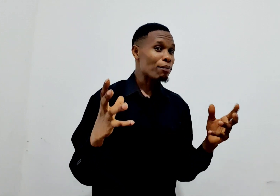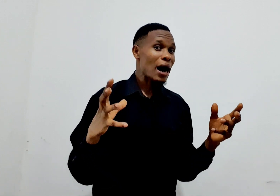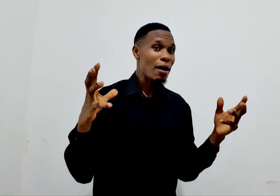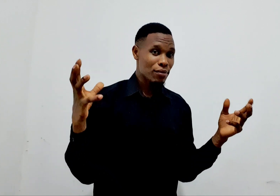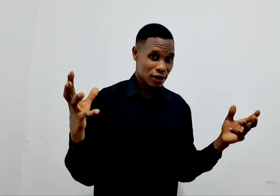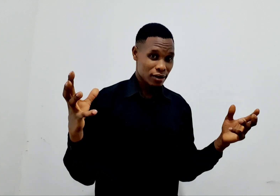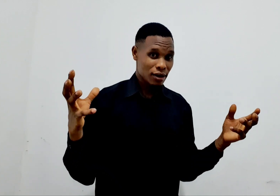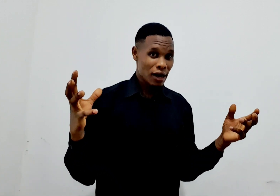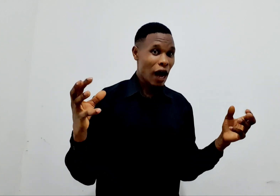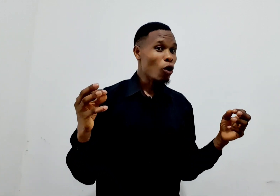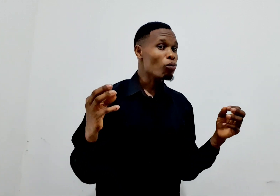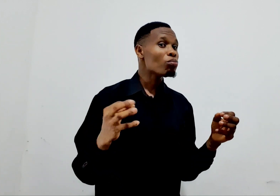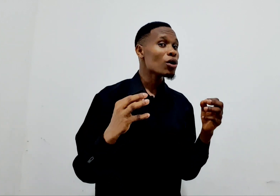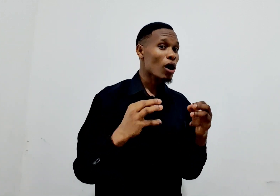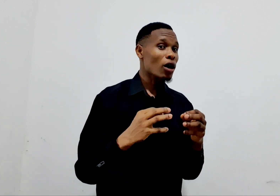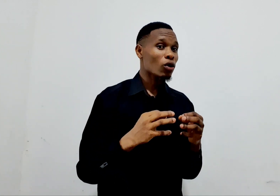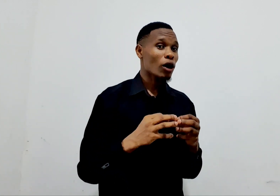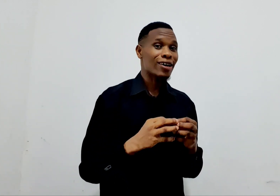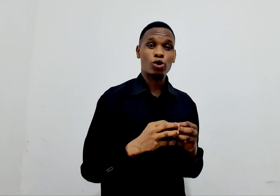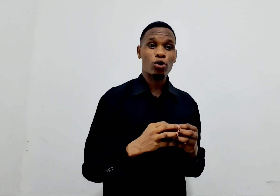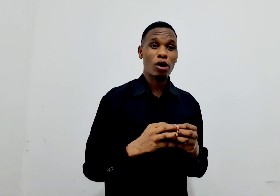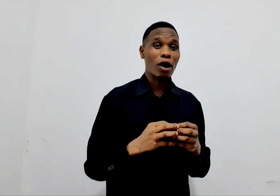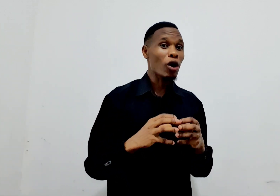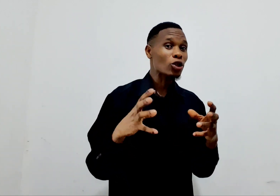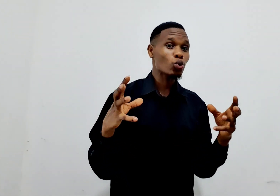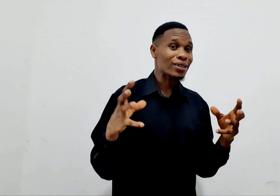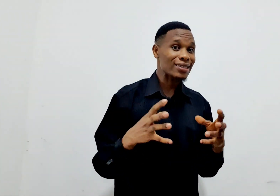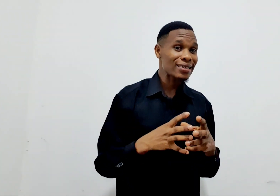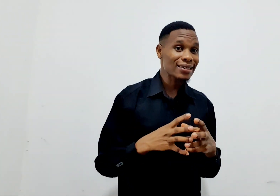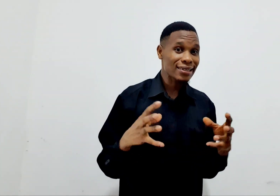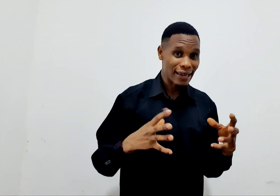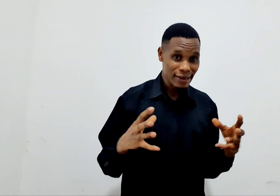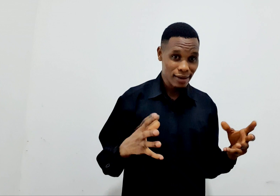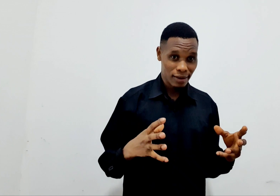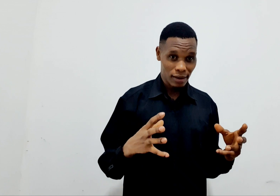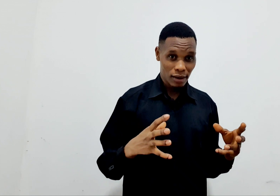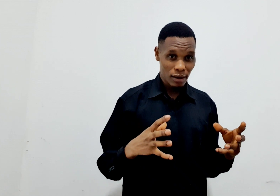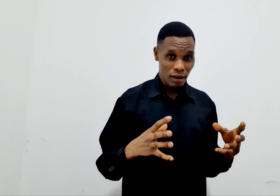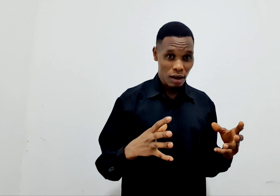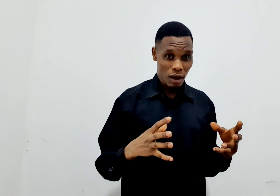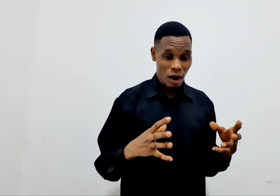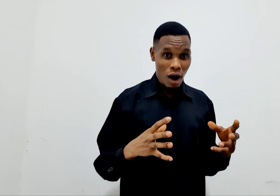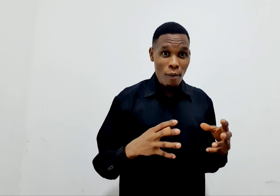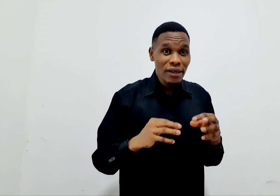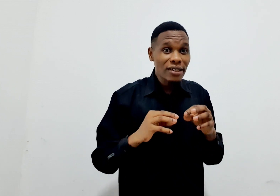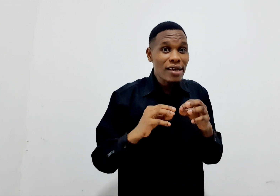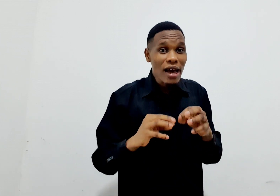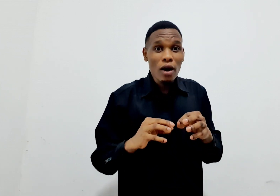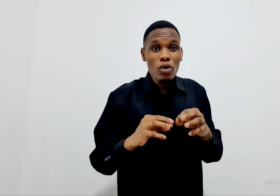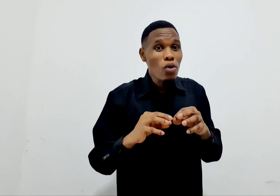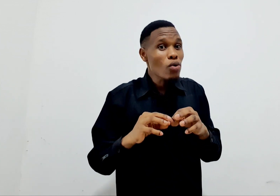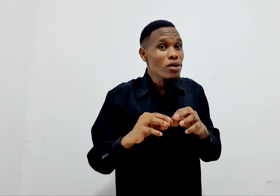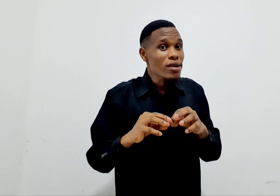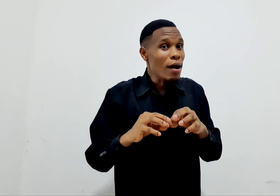barmaid, au mme wako anachukuliwa na watu wa sisa hihi. Mashe yako ya